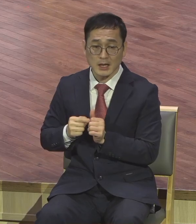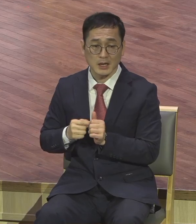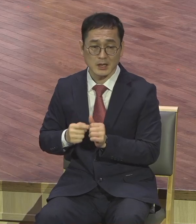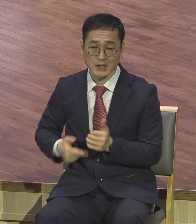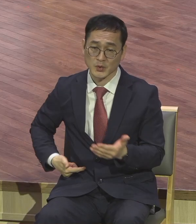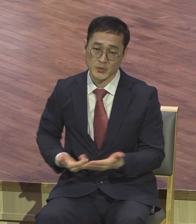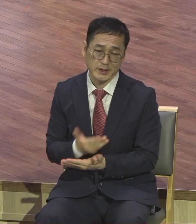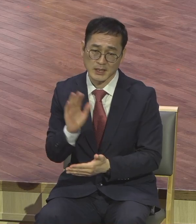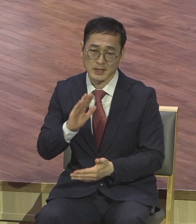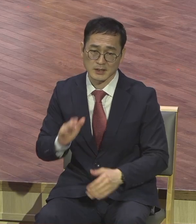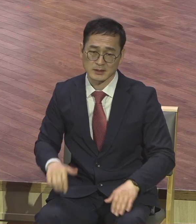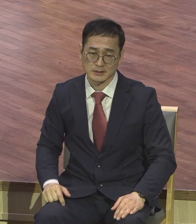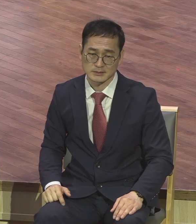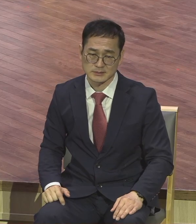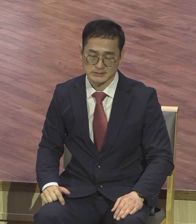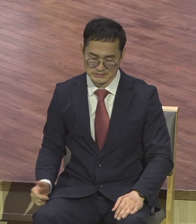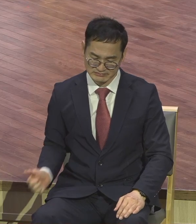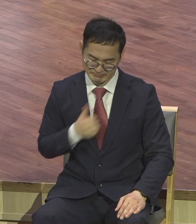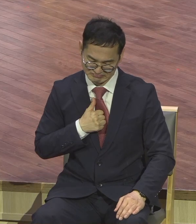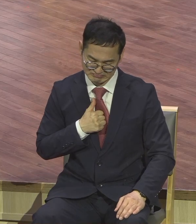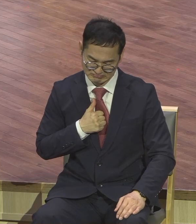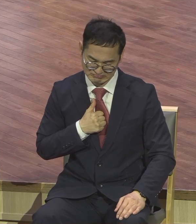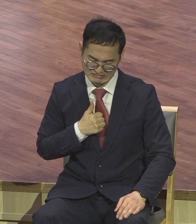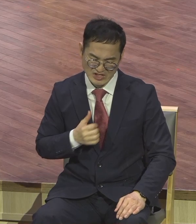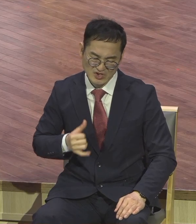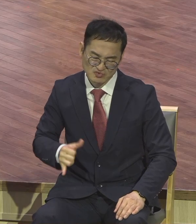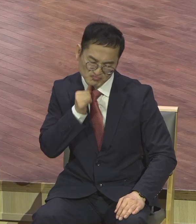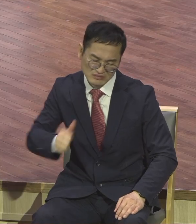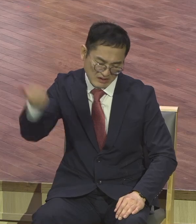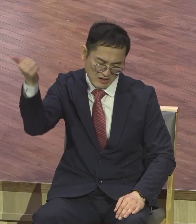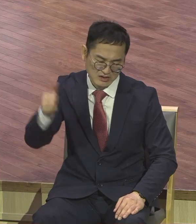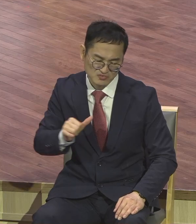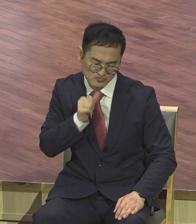끝까지 자존심 죽어버리는 거예요. 자살입니다.